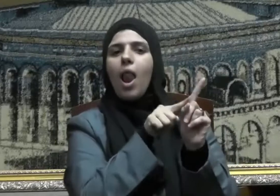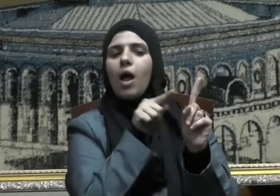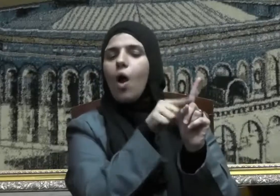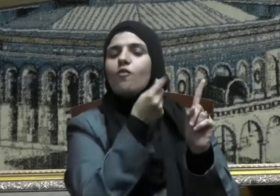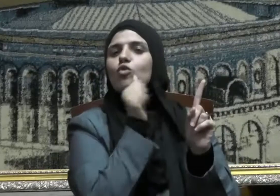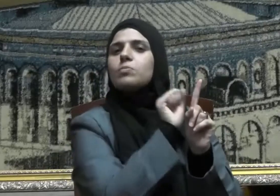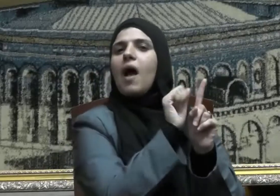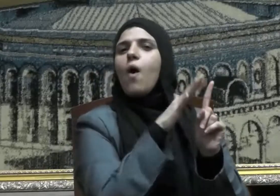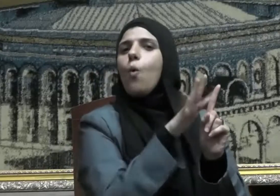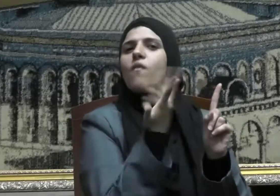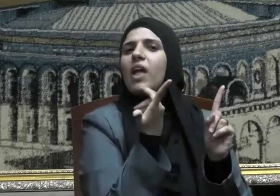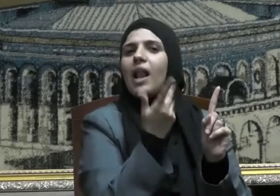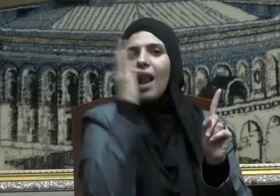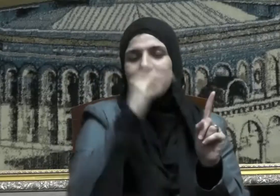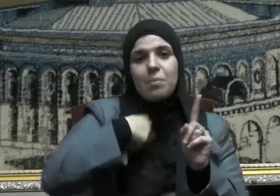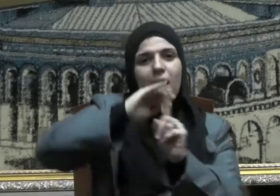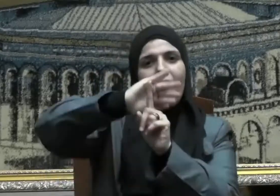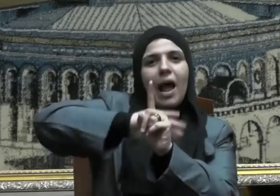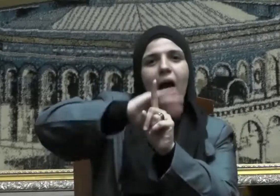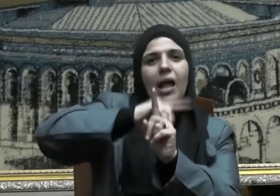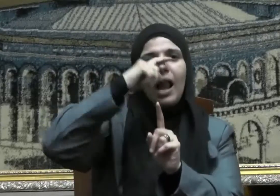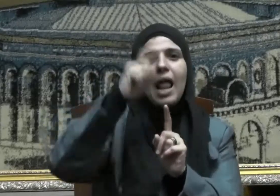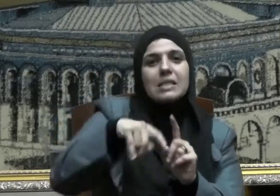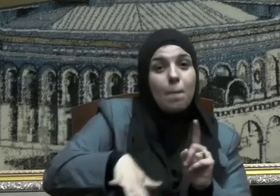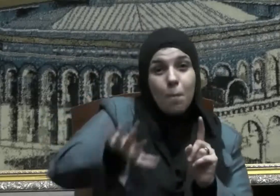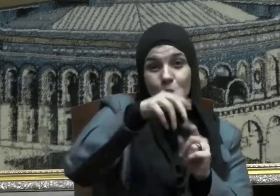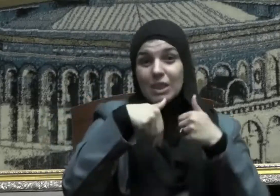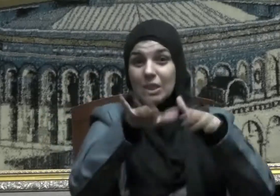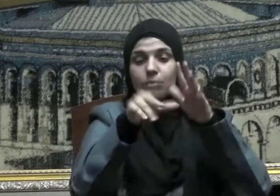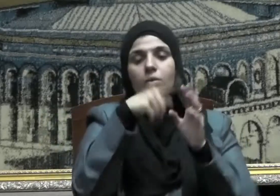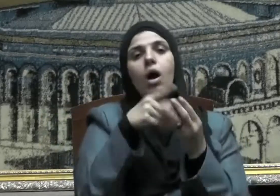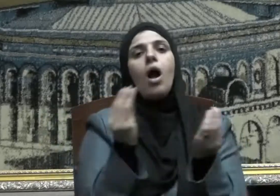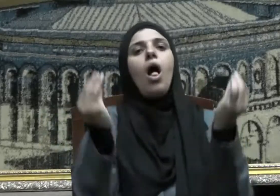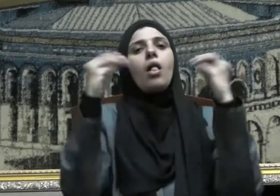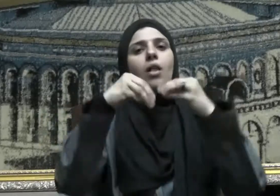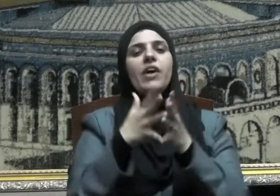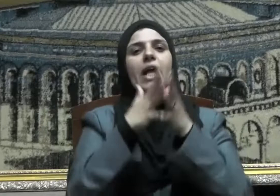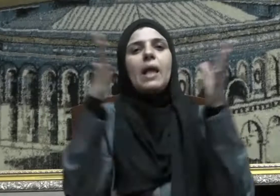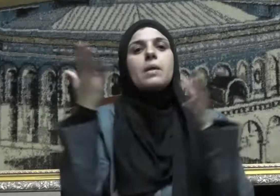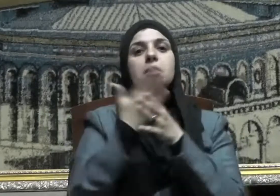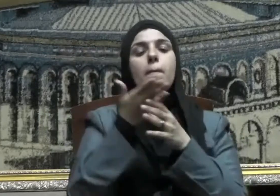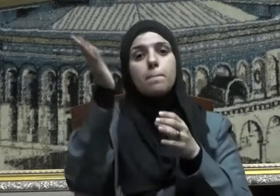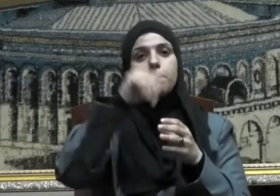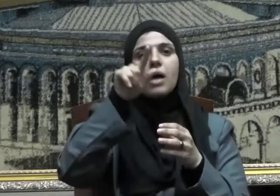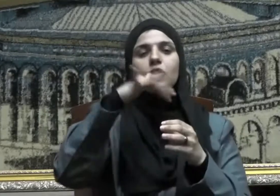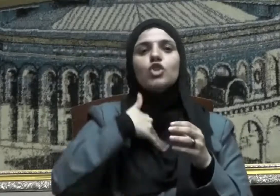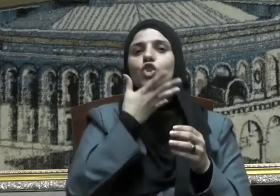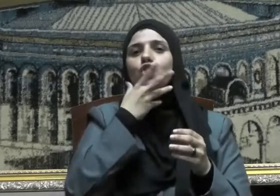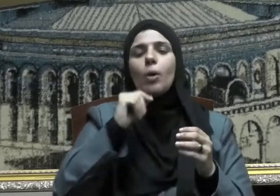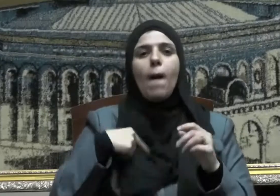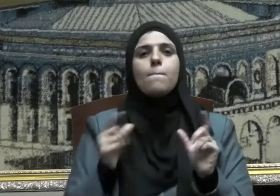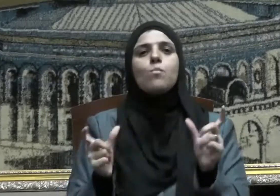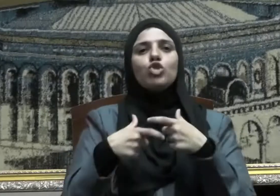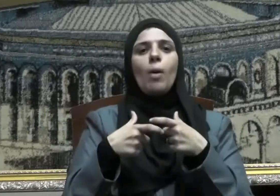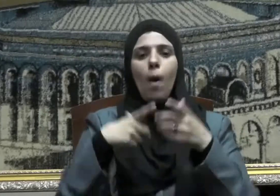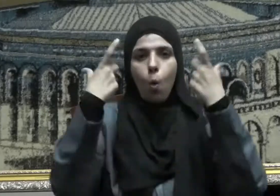وهذه الرعاية تعد إضافة كبيرة للرصيد الوطني